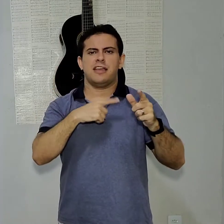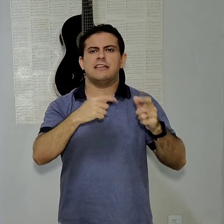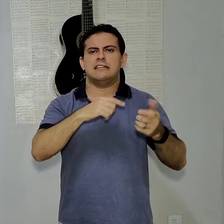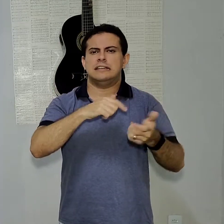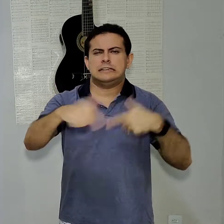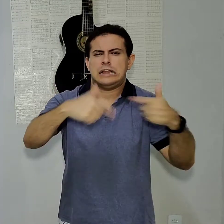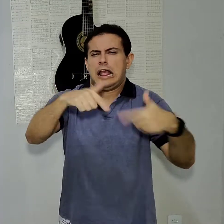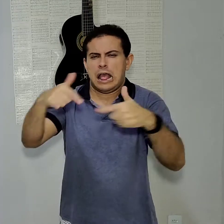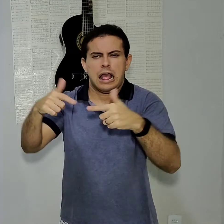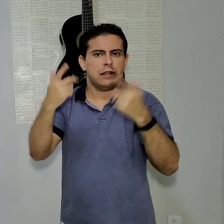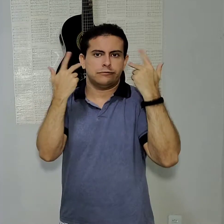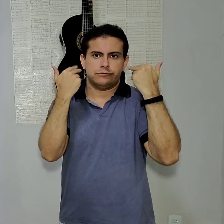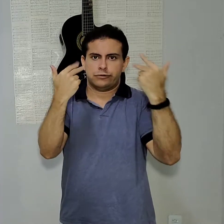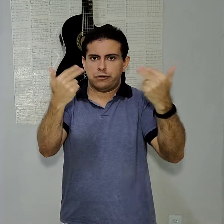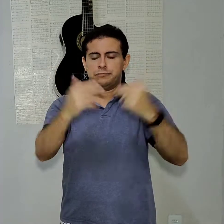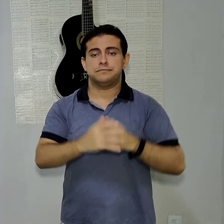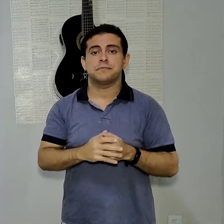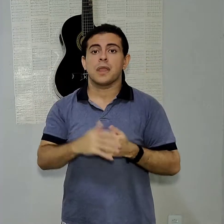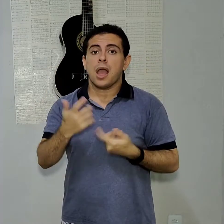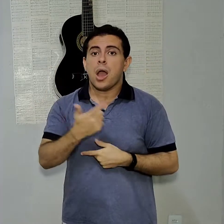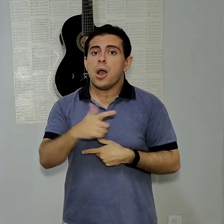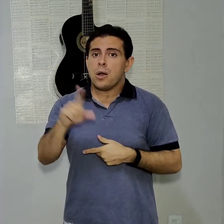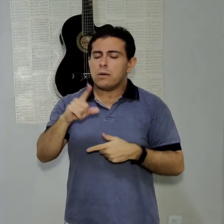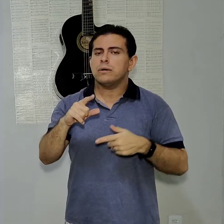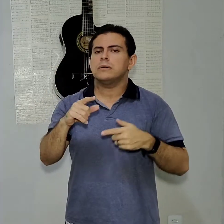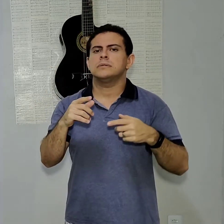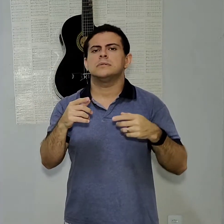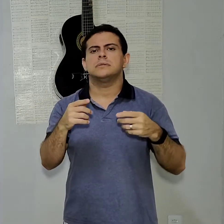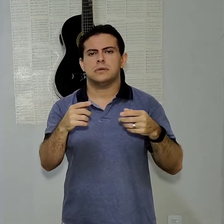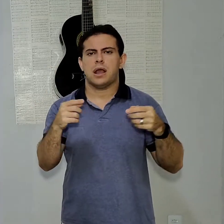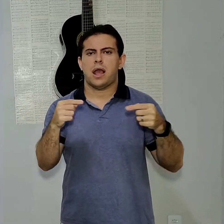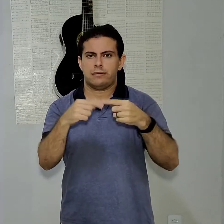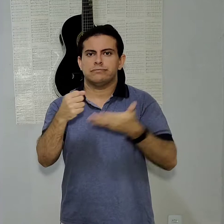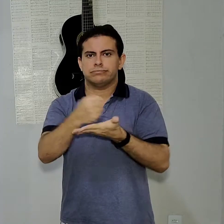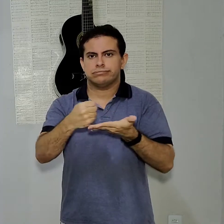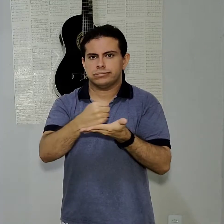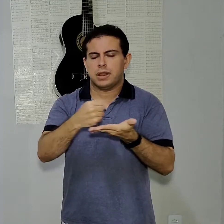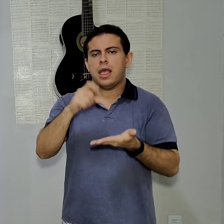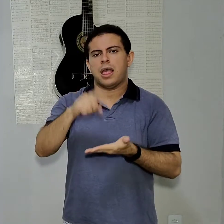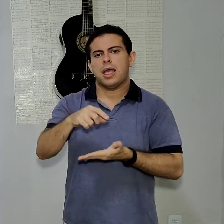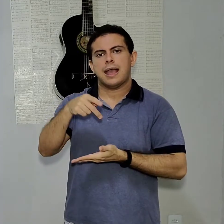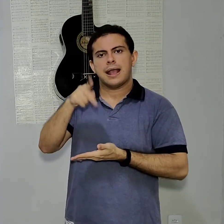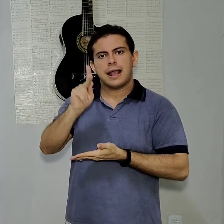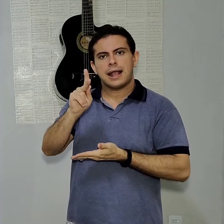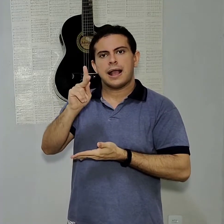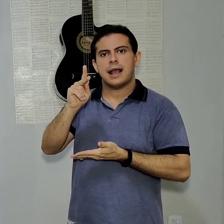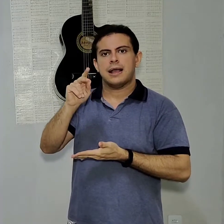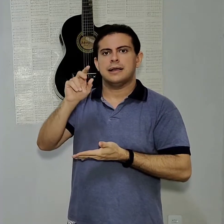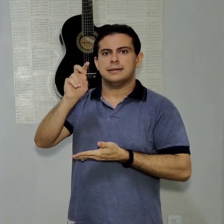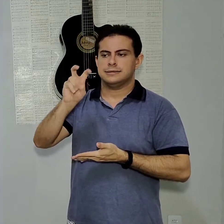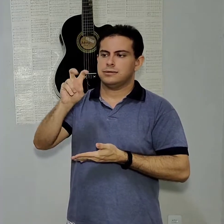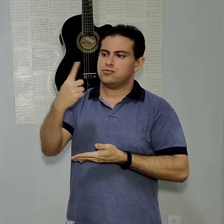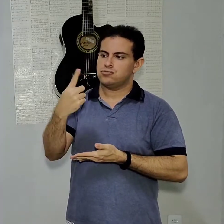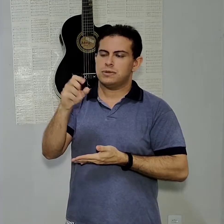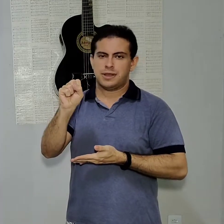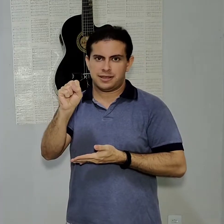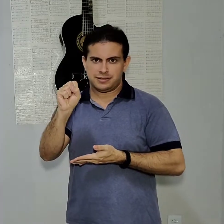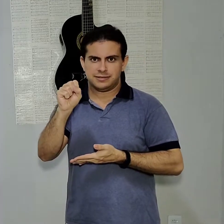E outro aparelho também nessa faixa aí, é o LG K51S, né? Na faixa aí de R$1 Se ele estiver nesse preço,